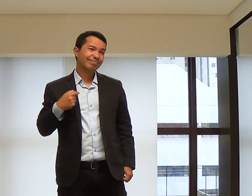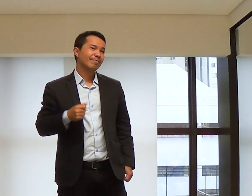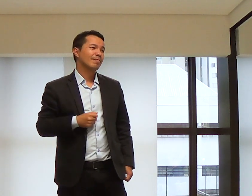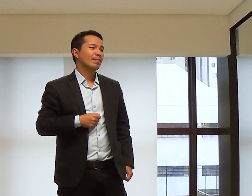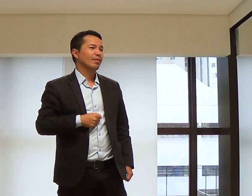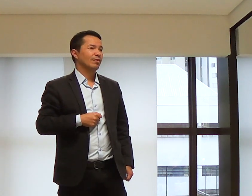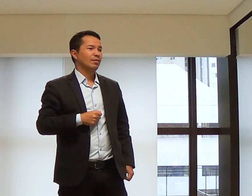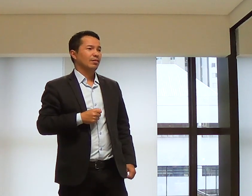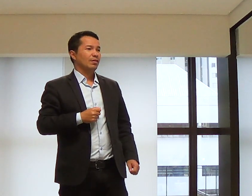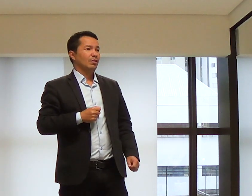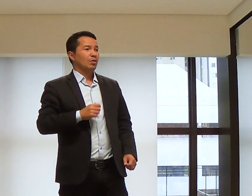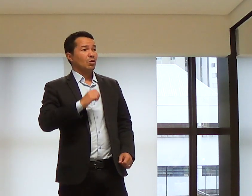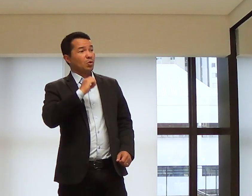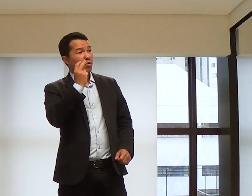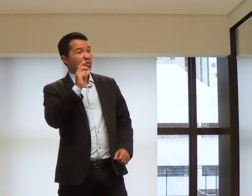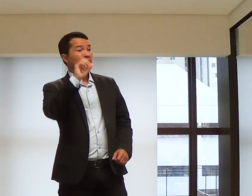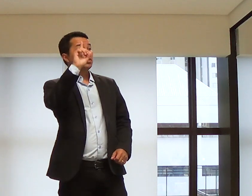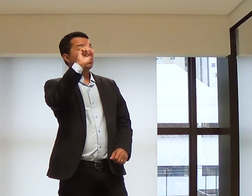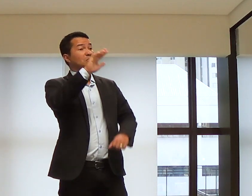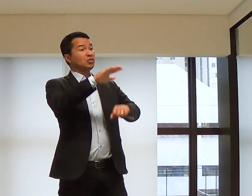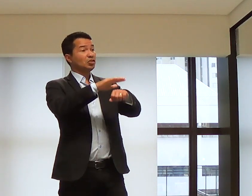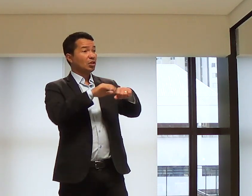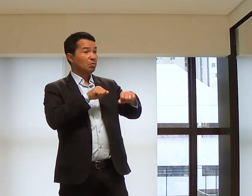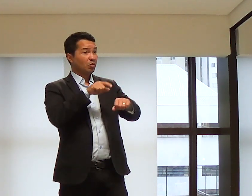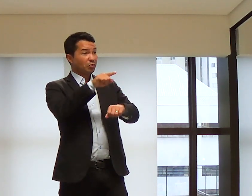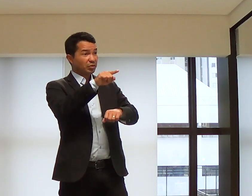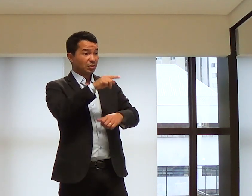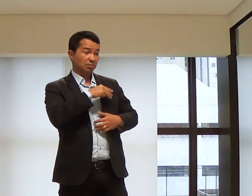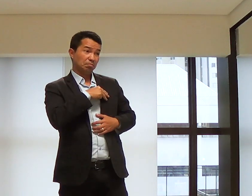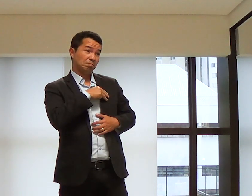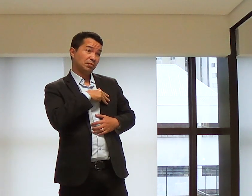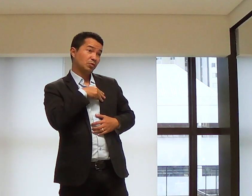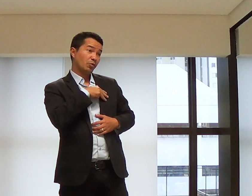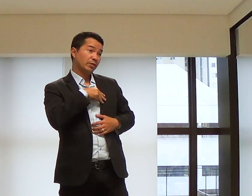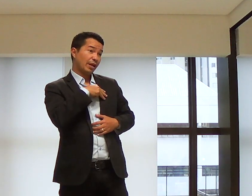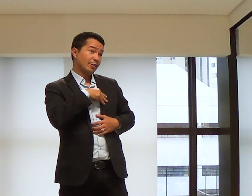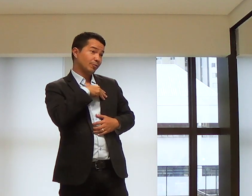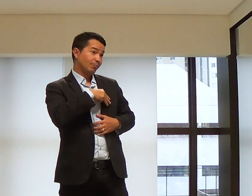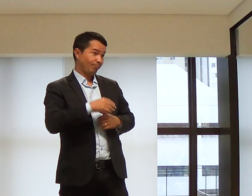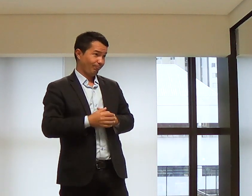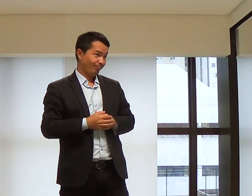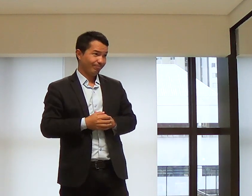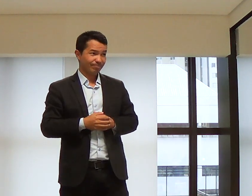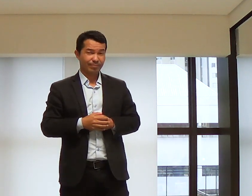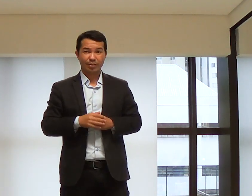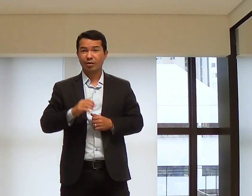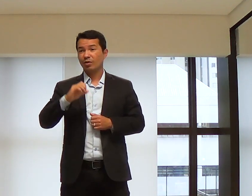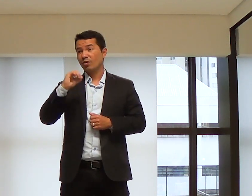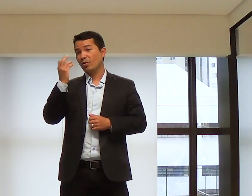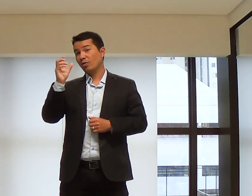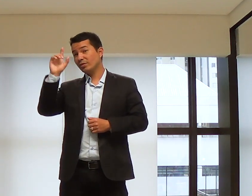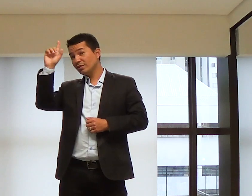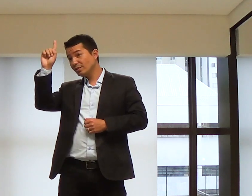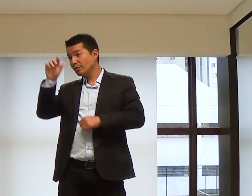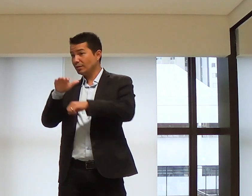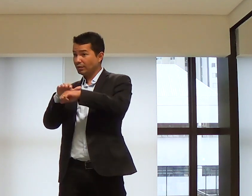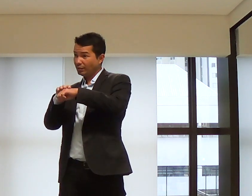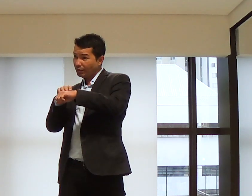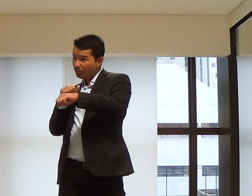chamou pastores. Ou Deus te chamou missionários. Ou Deus te